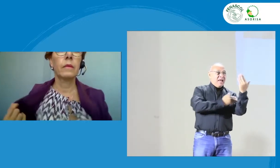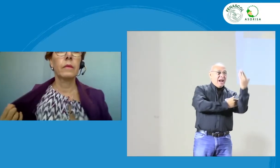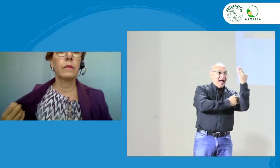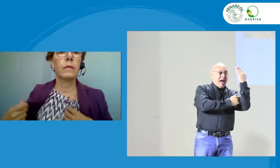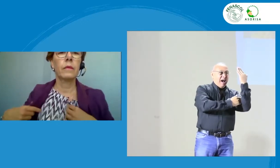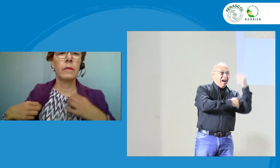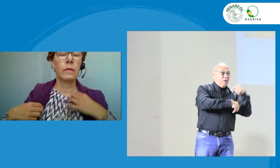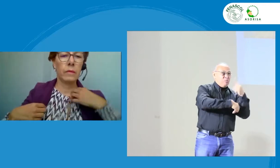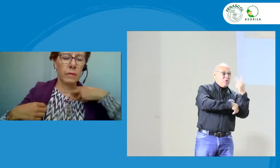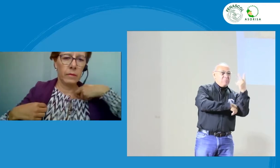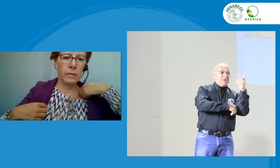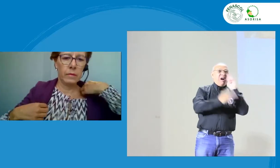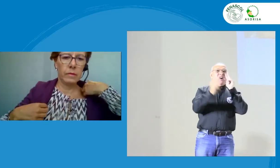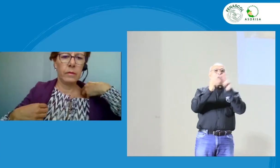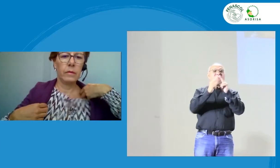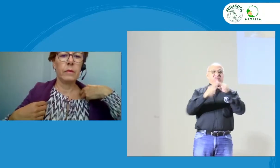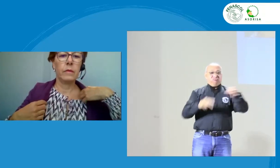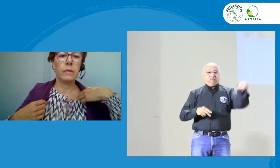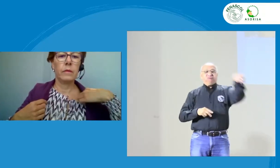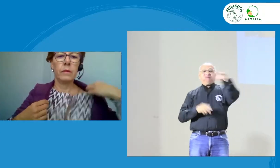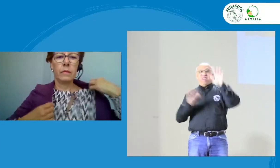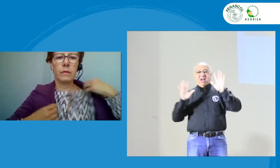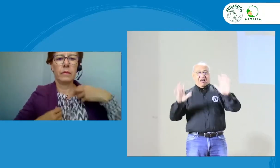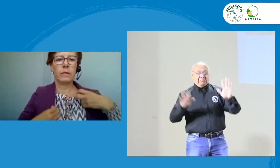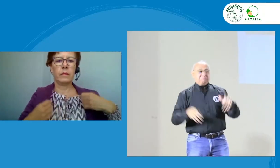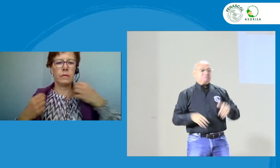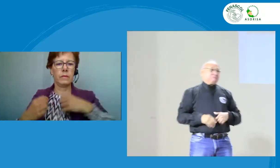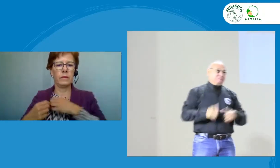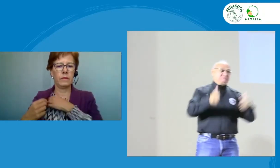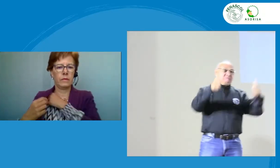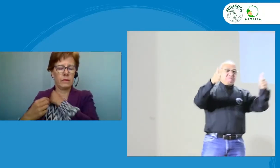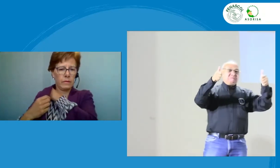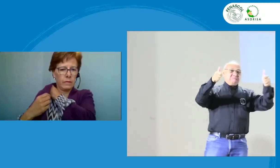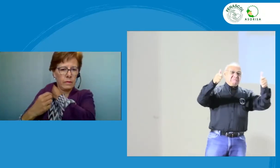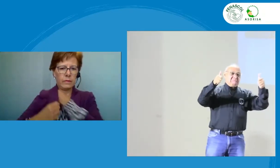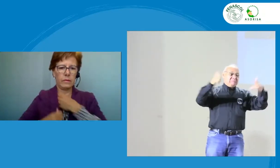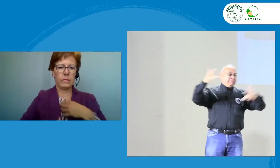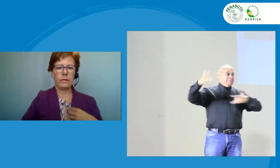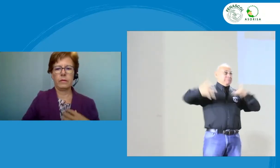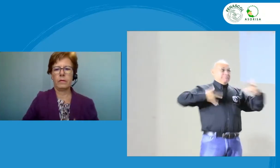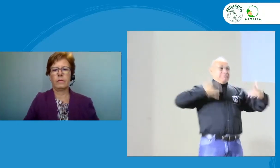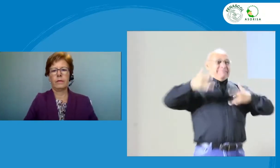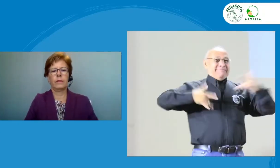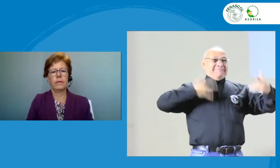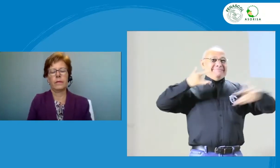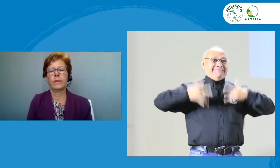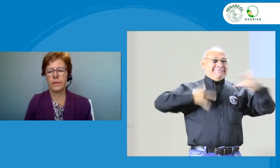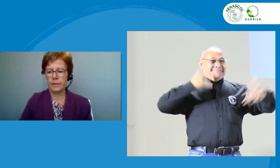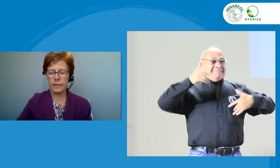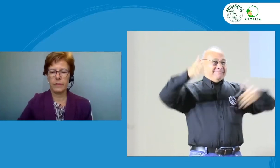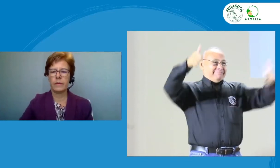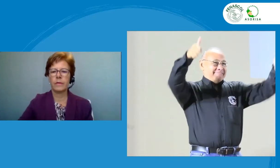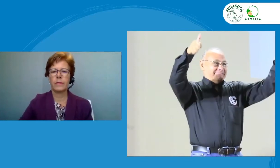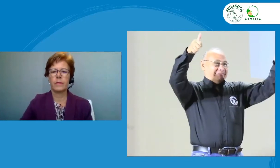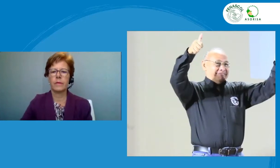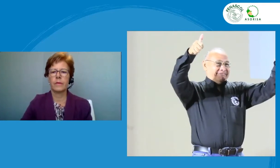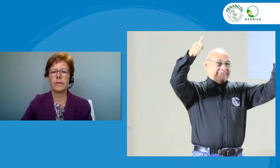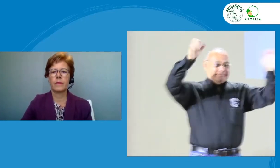tarde, hasta las 2 de la mañana conversando? Me los conozco. Así son. Bueno, qué bien, qué alegría.